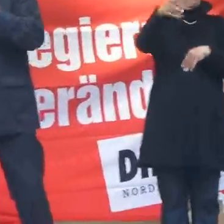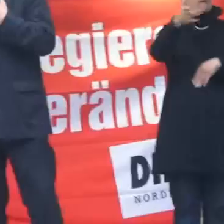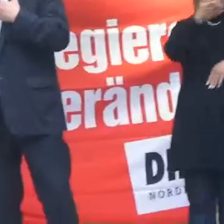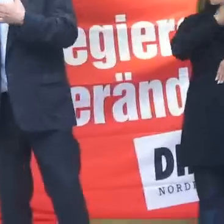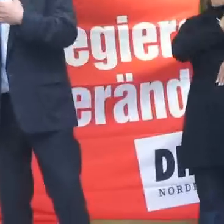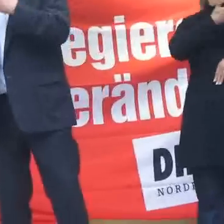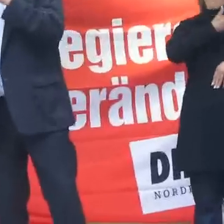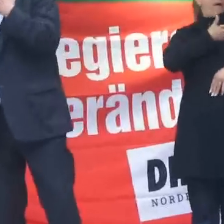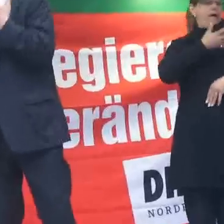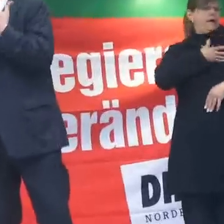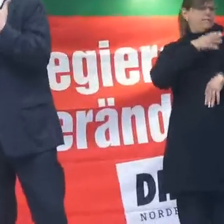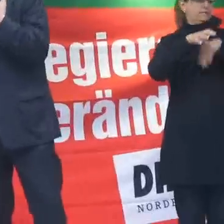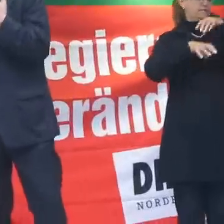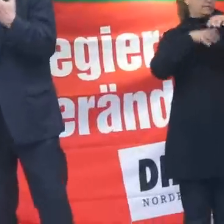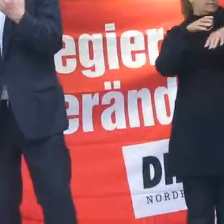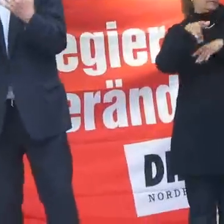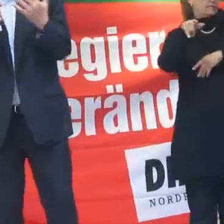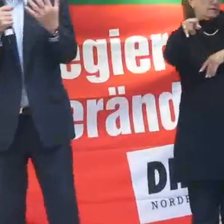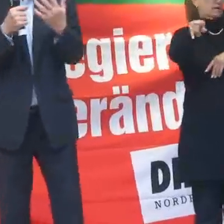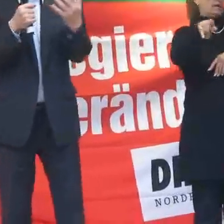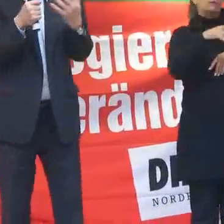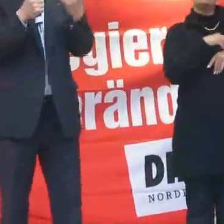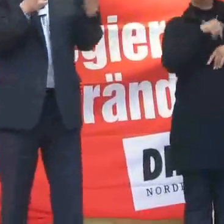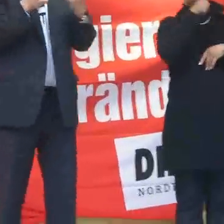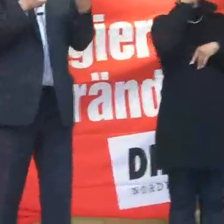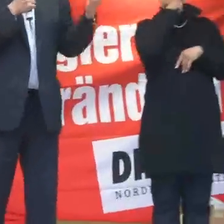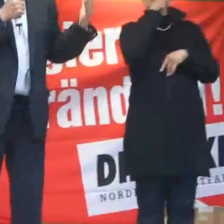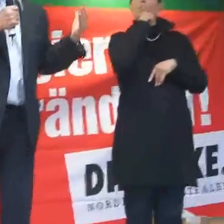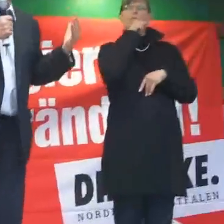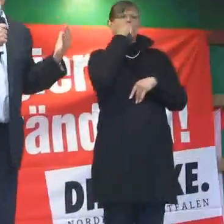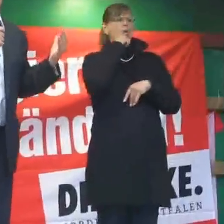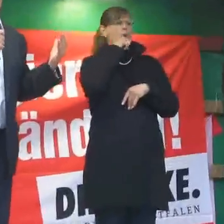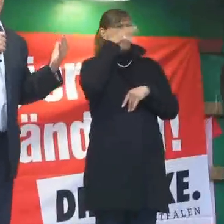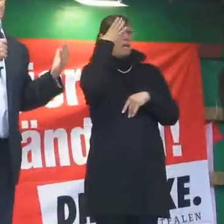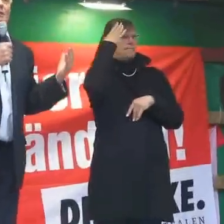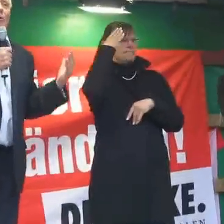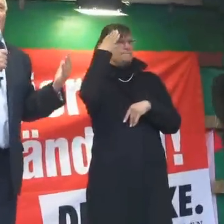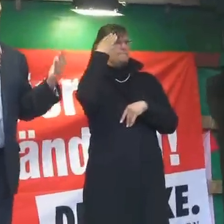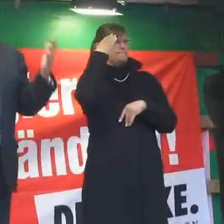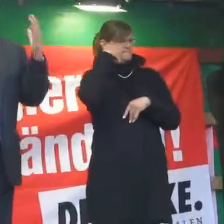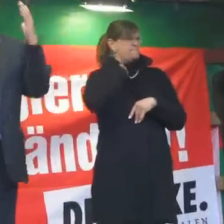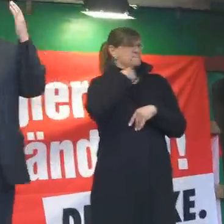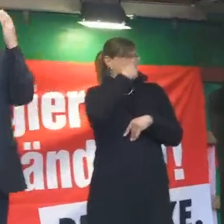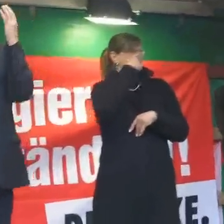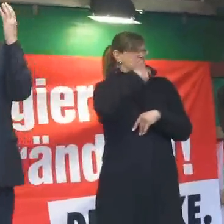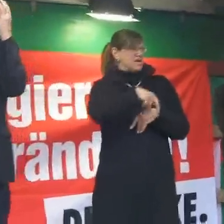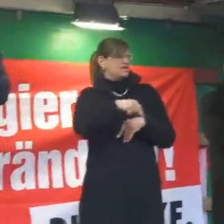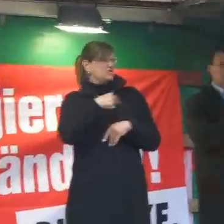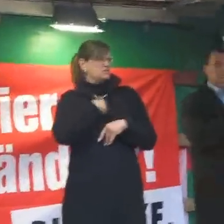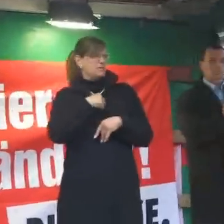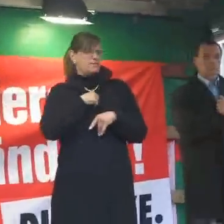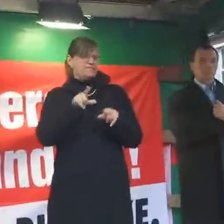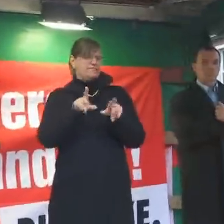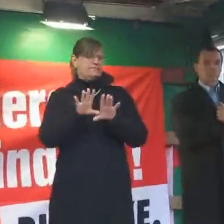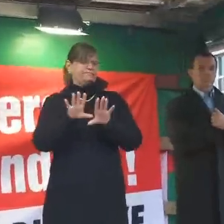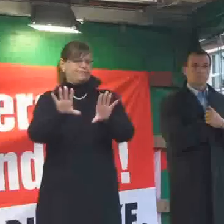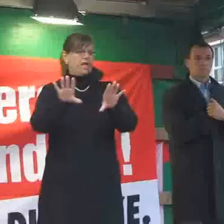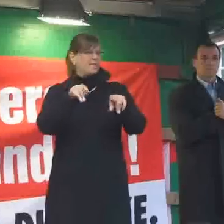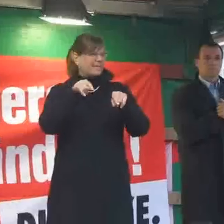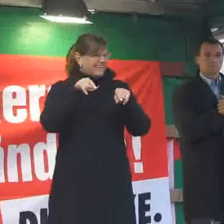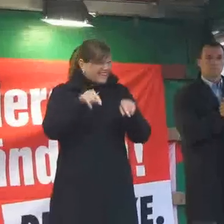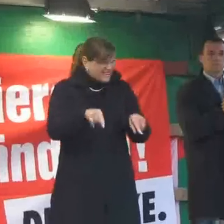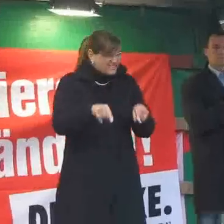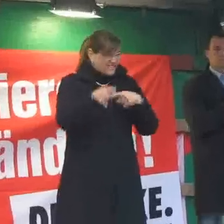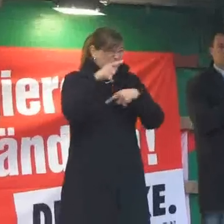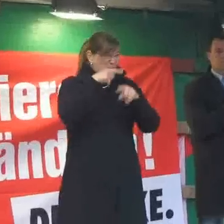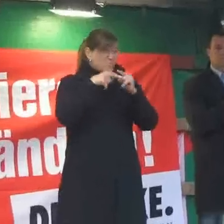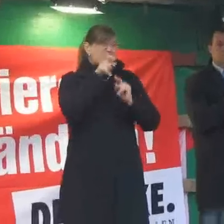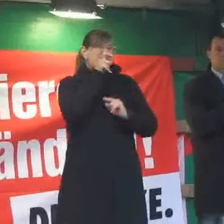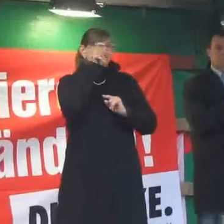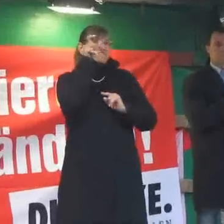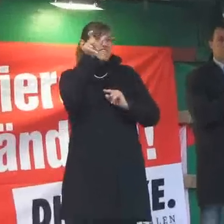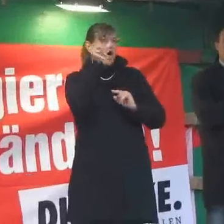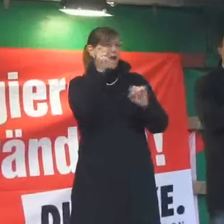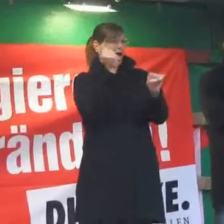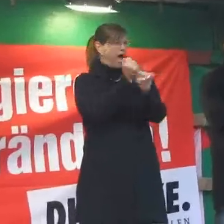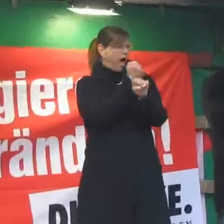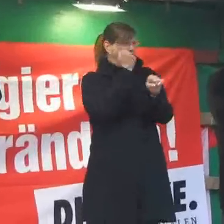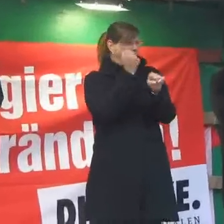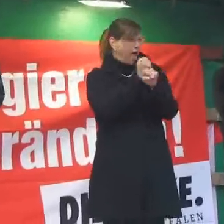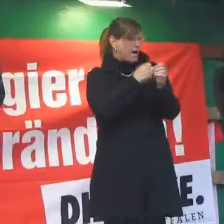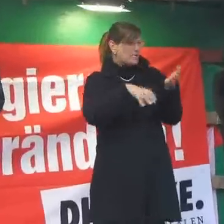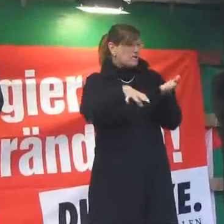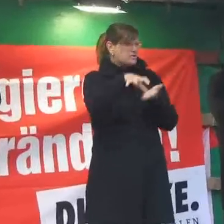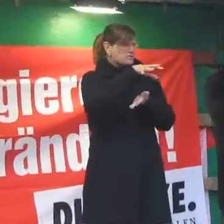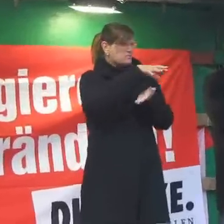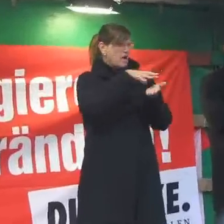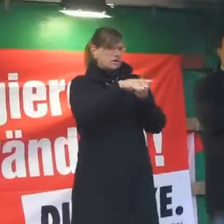Viehmarkt hat mich schon, wenn man so will, als jungen Menschen abgestoßen, dieses Wort. Aber Arbeitsmarkt, ja grässlich. Wer wird denn da als Ware